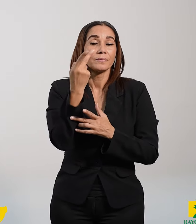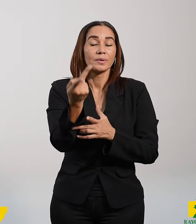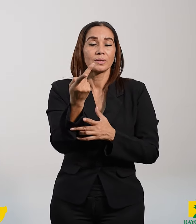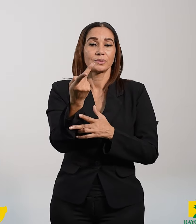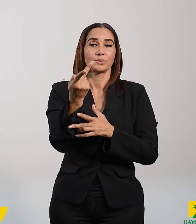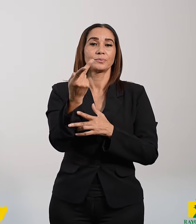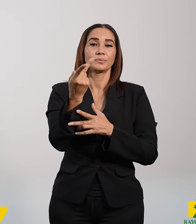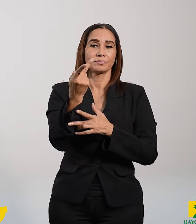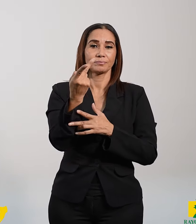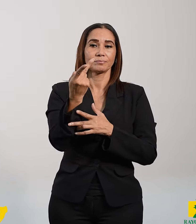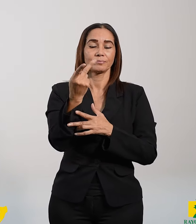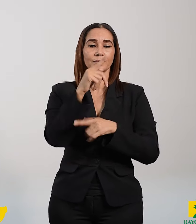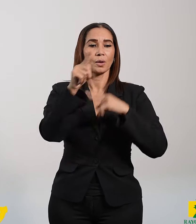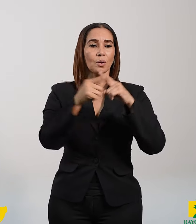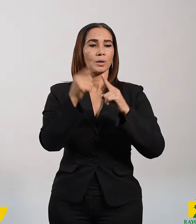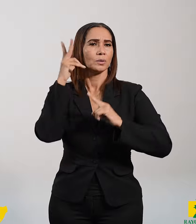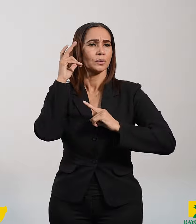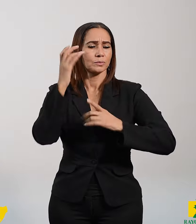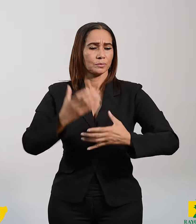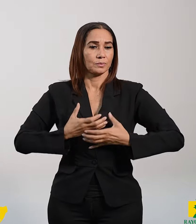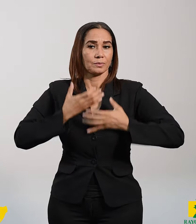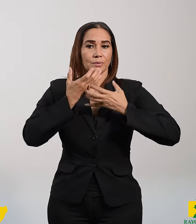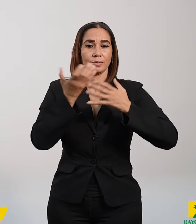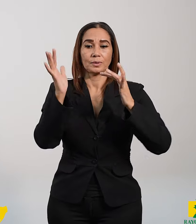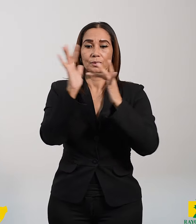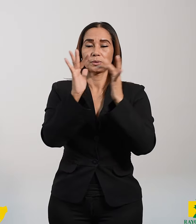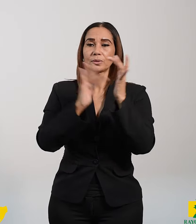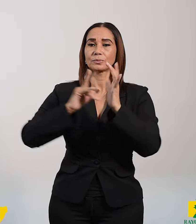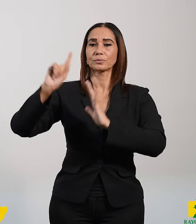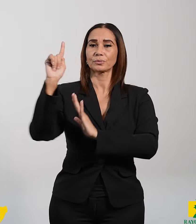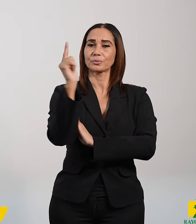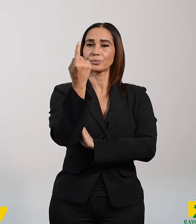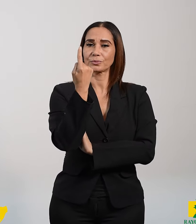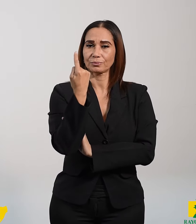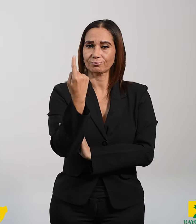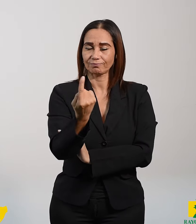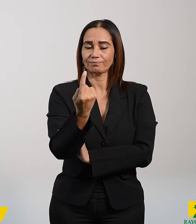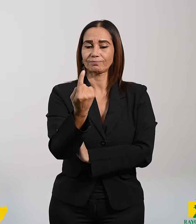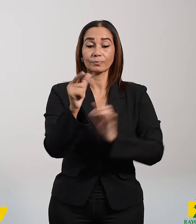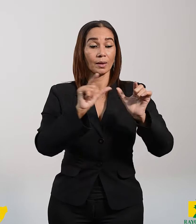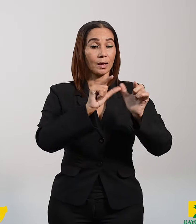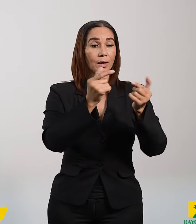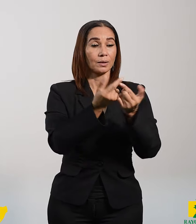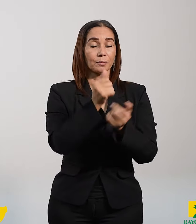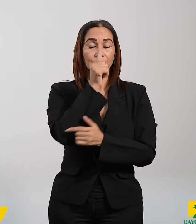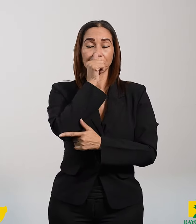Cuando sonó la voz, se encontró Jesús solo. Ellos guardaron silencio,